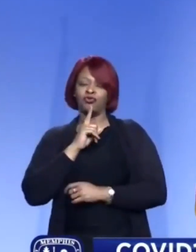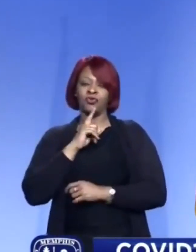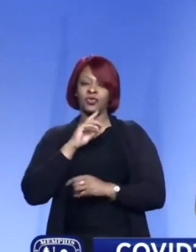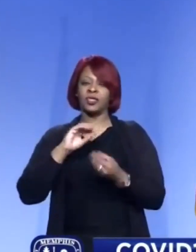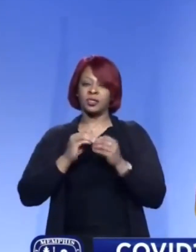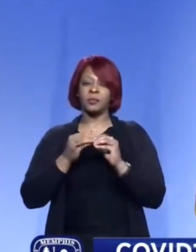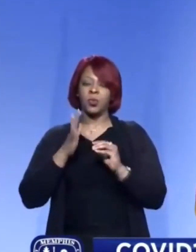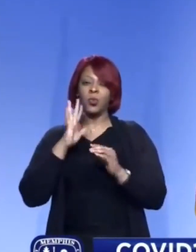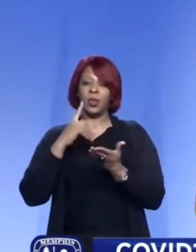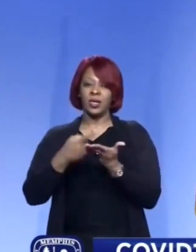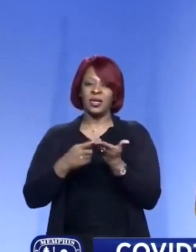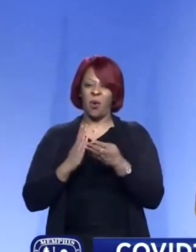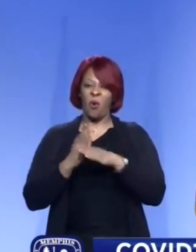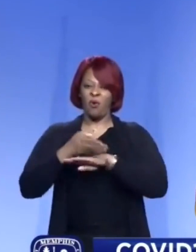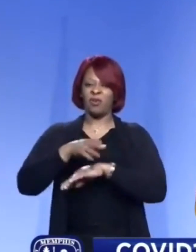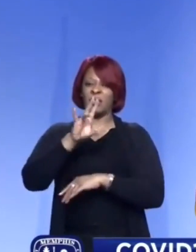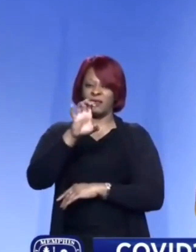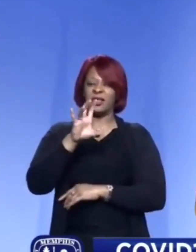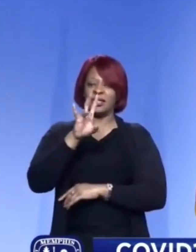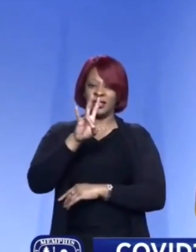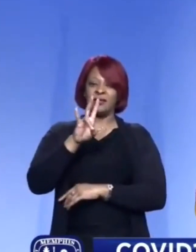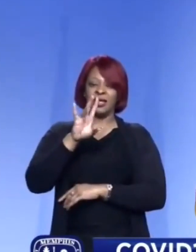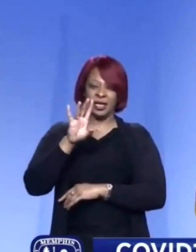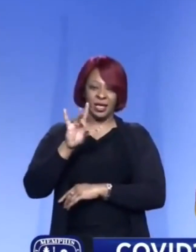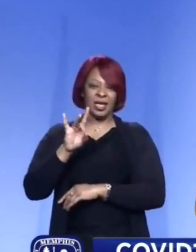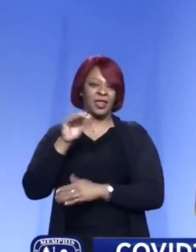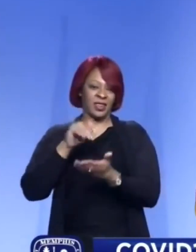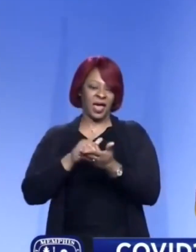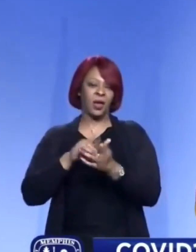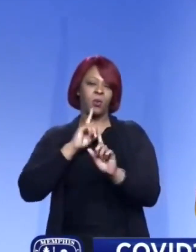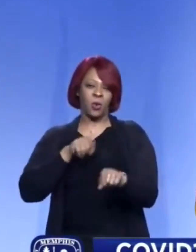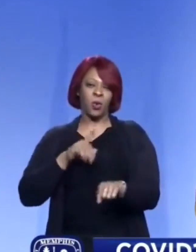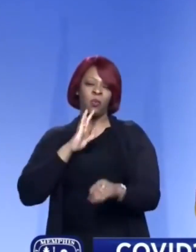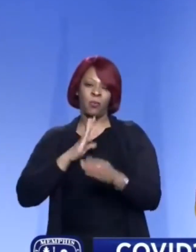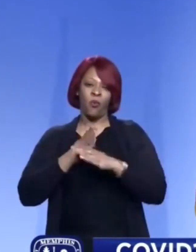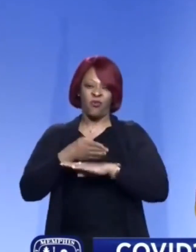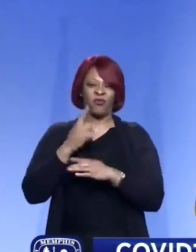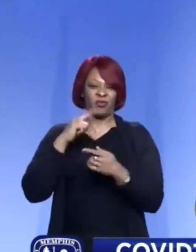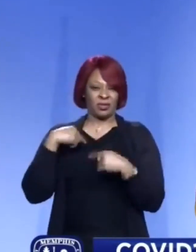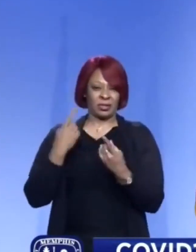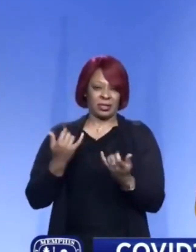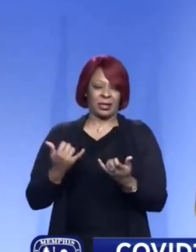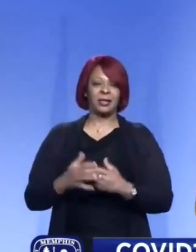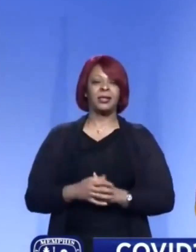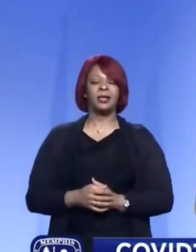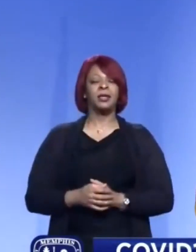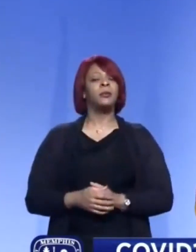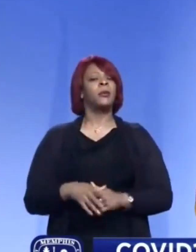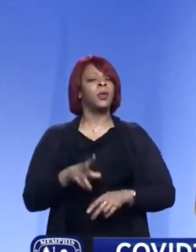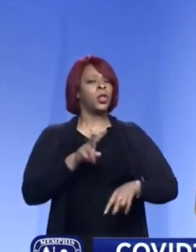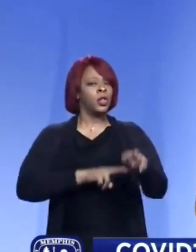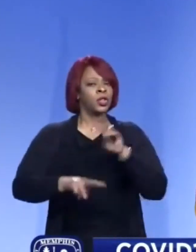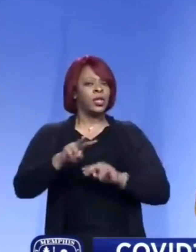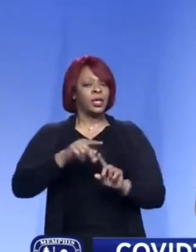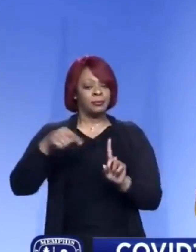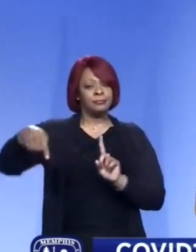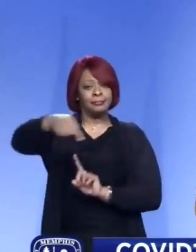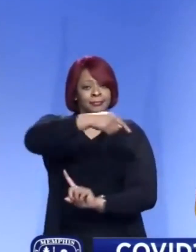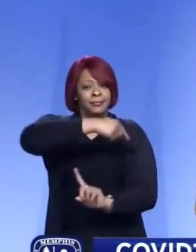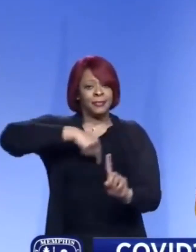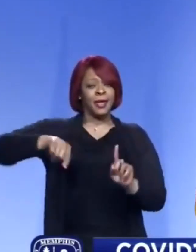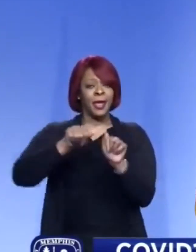6,953 casos reportados. En el Condado de Fayette, Tennessee, van 4,672 casos